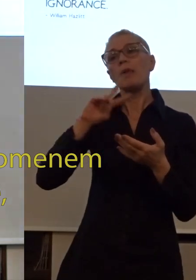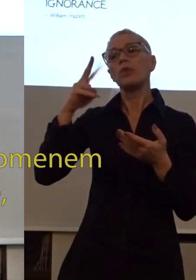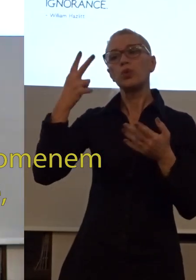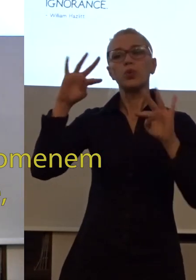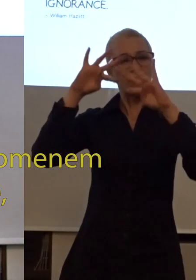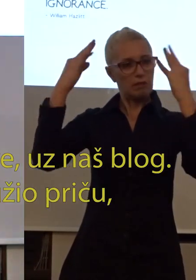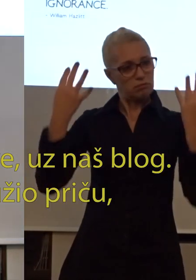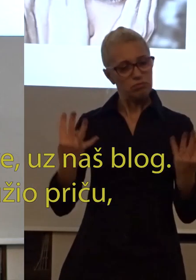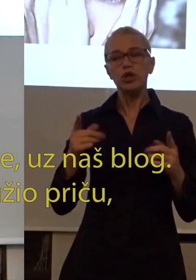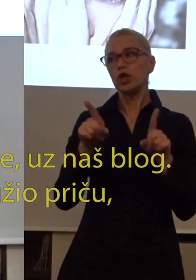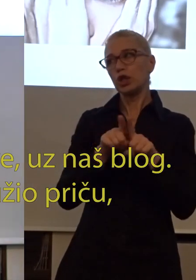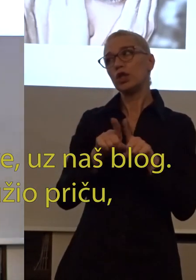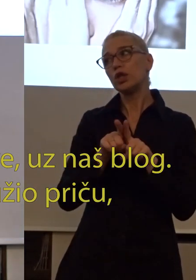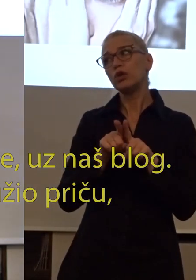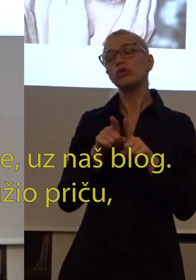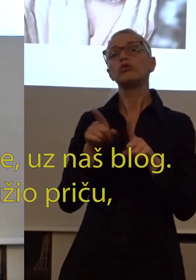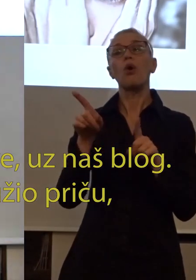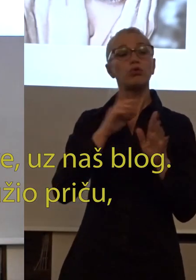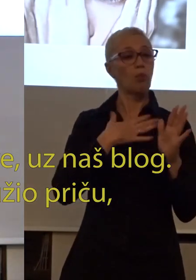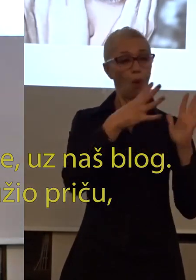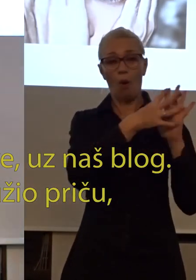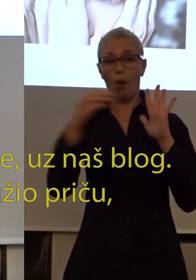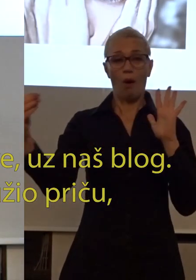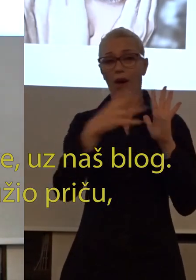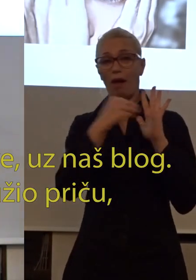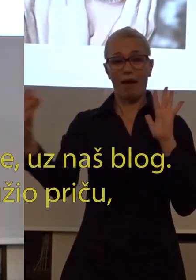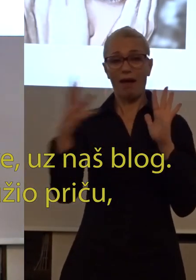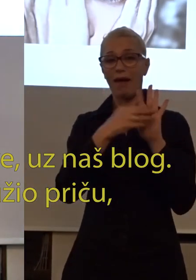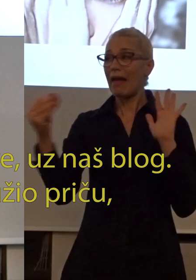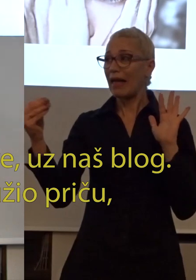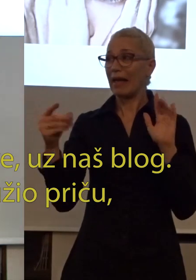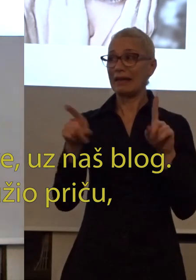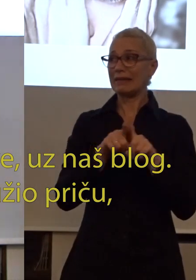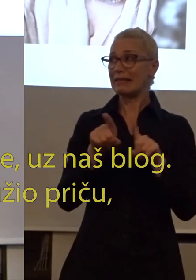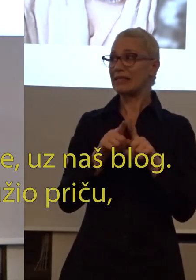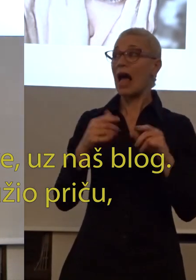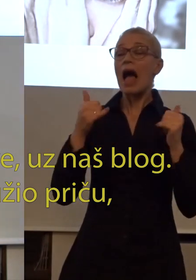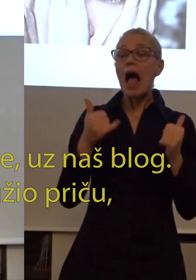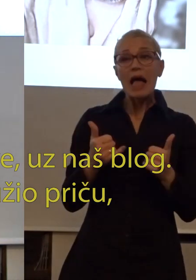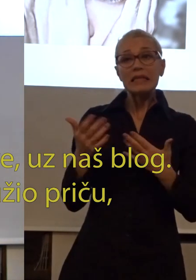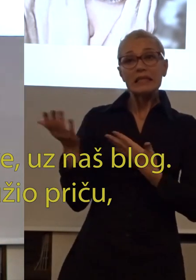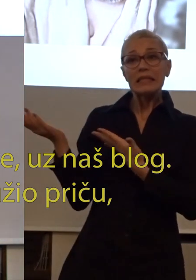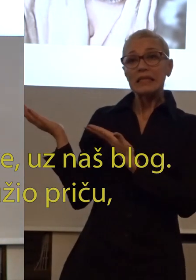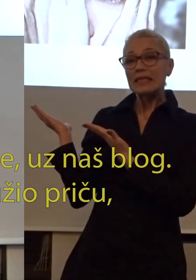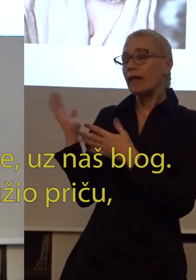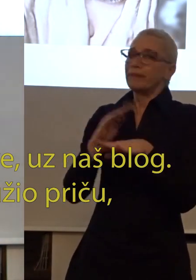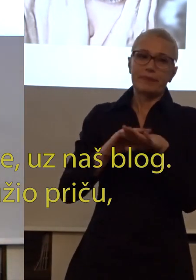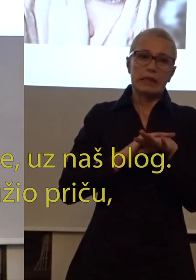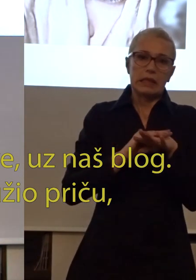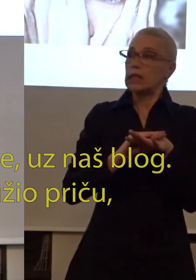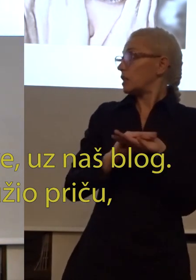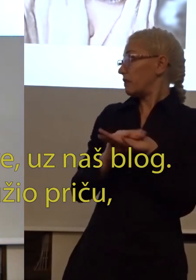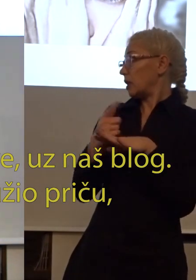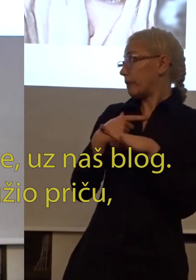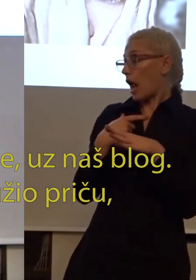portale koji su prenosili moje blogove uz naš blog. A sada, sada